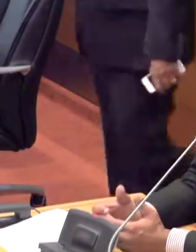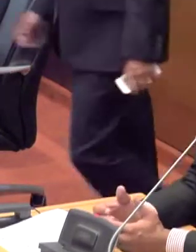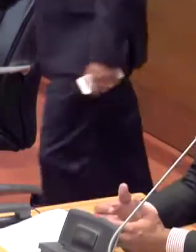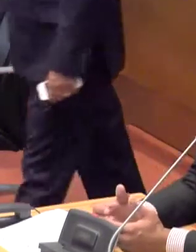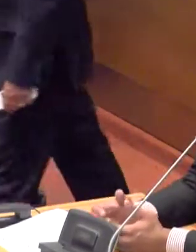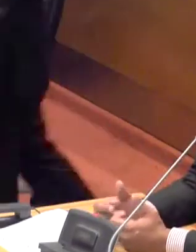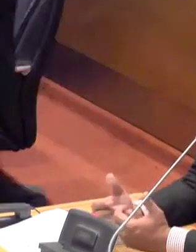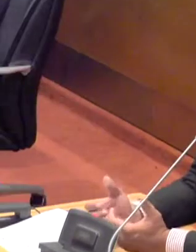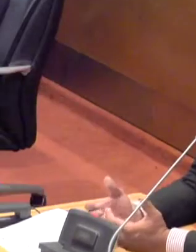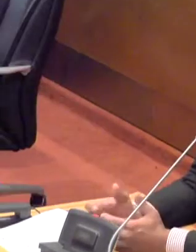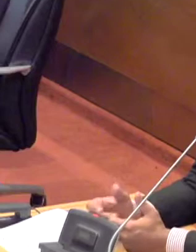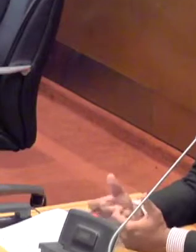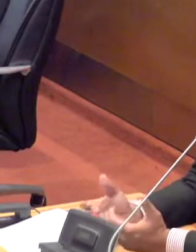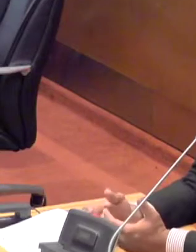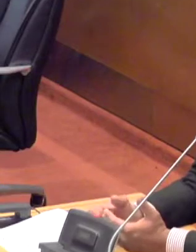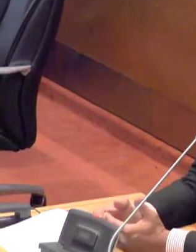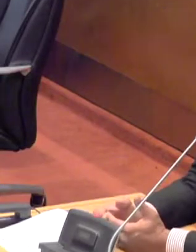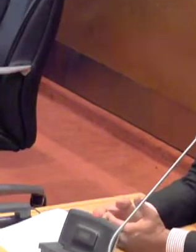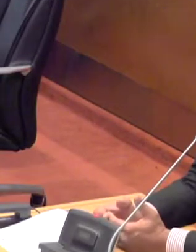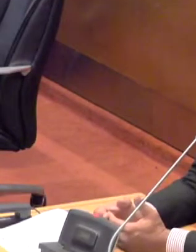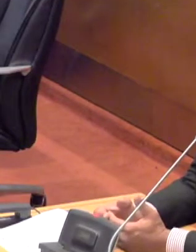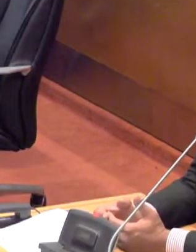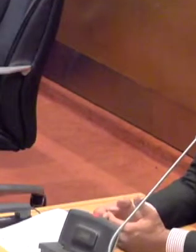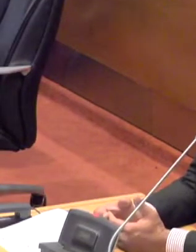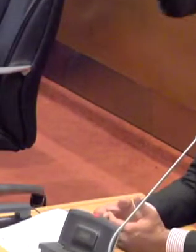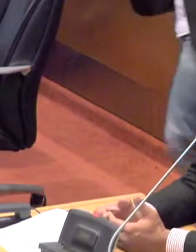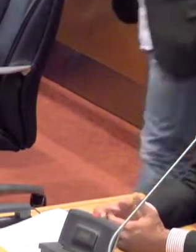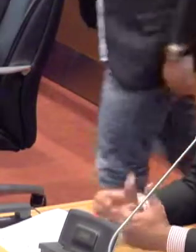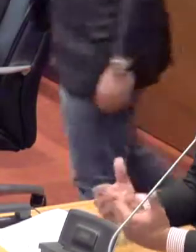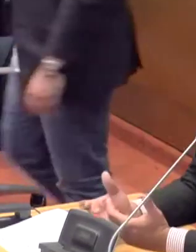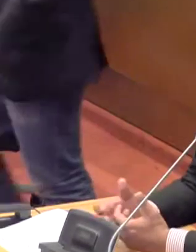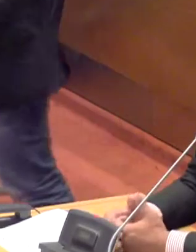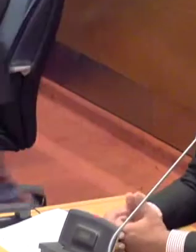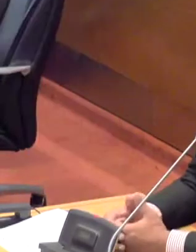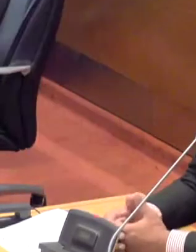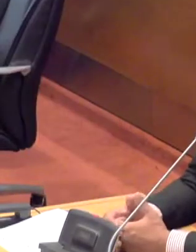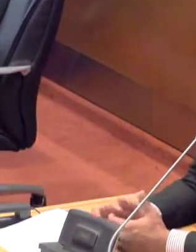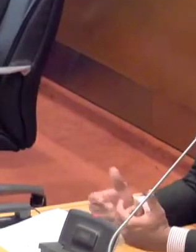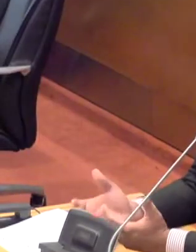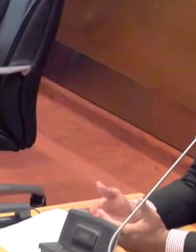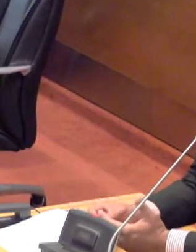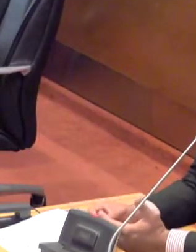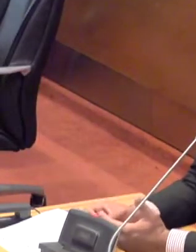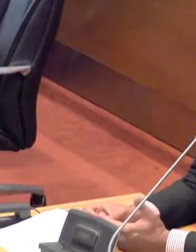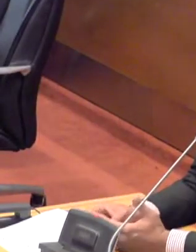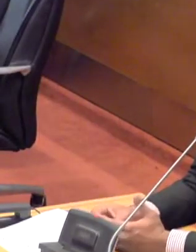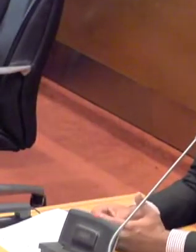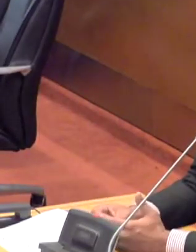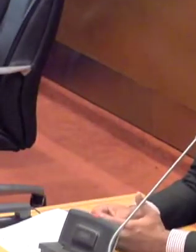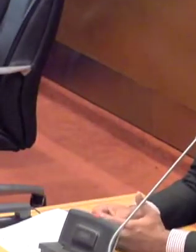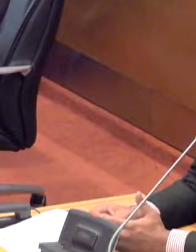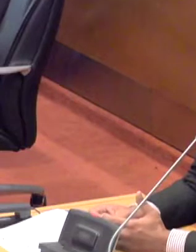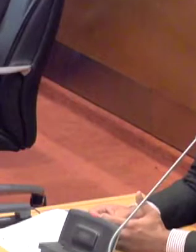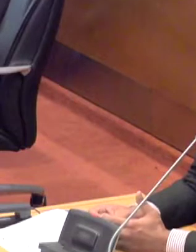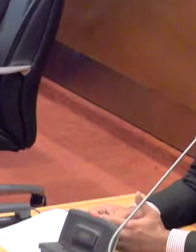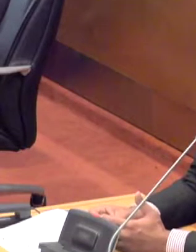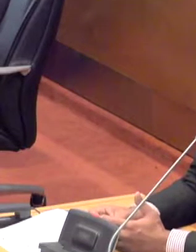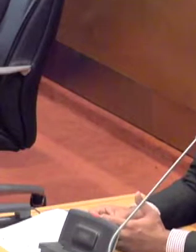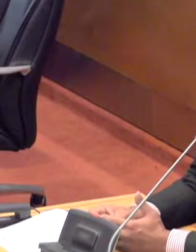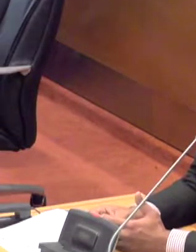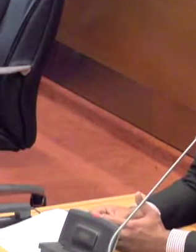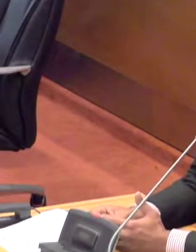verdade, o sentimento de toda uma população, de todo um povo, realmente, que sonha em ser ouvida. Eu acho que a sua eleição,